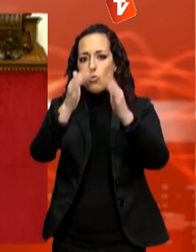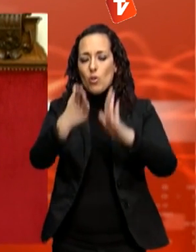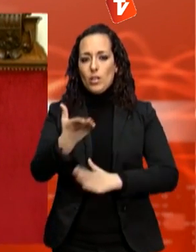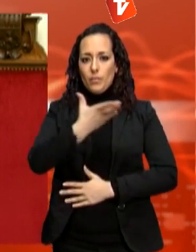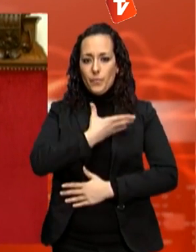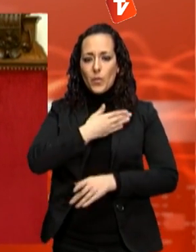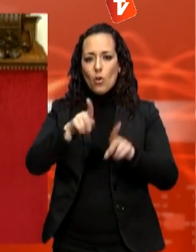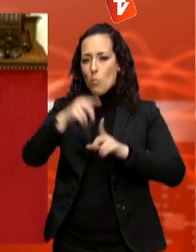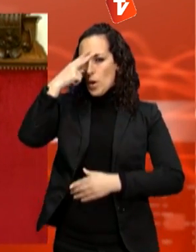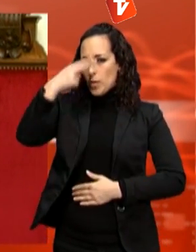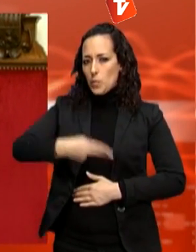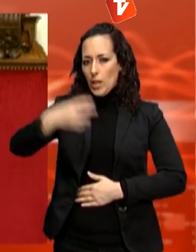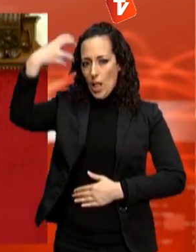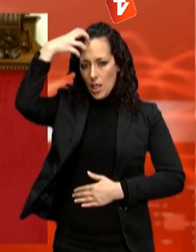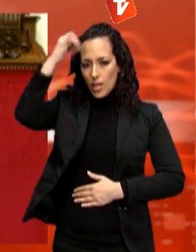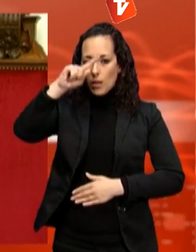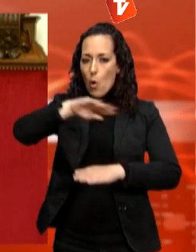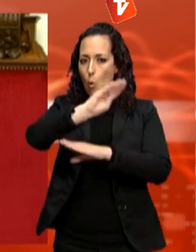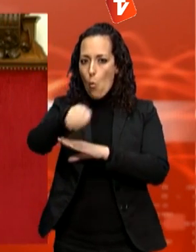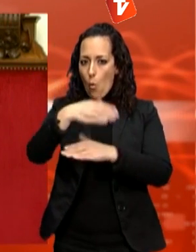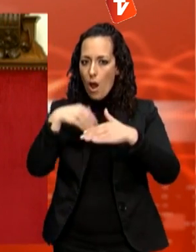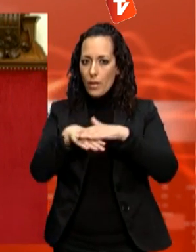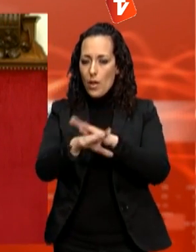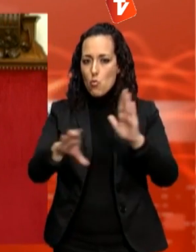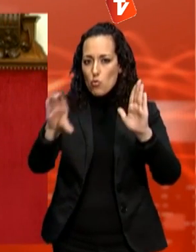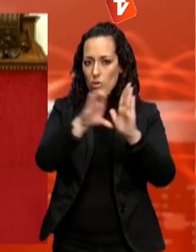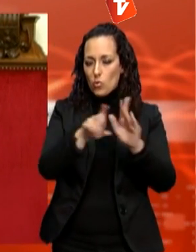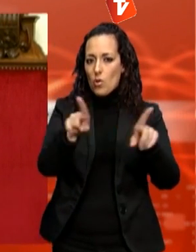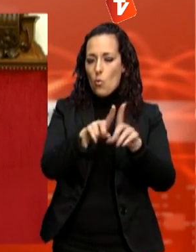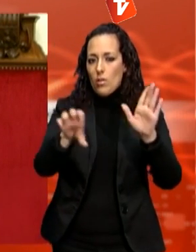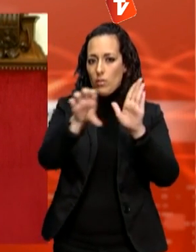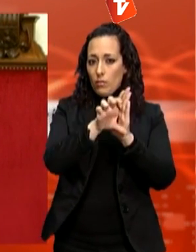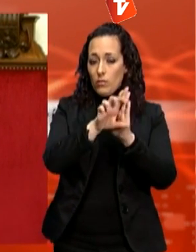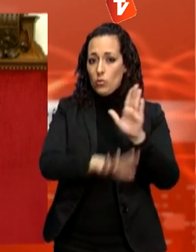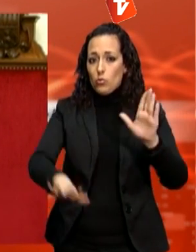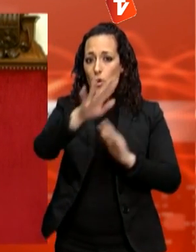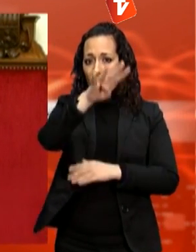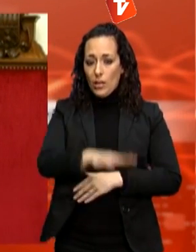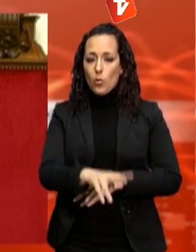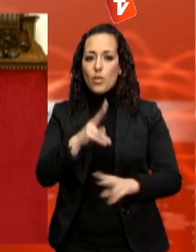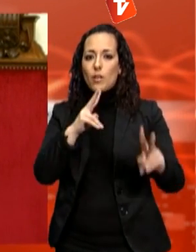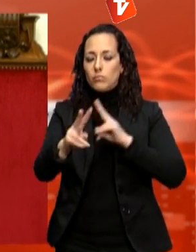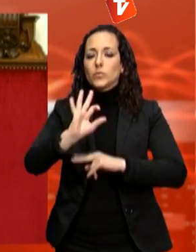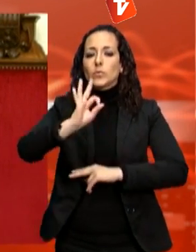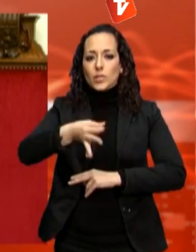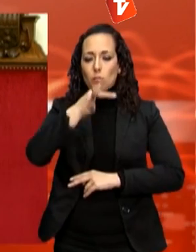fer guardar la Constitució com a norma fonamental de l'Estat i l'Estatut d'Autonomia de Catalunya? Sí, prometo.